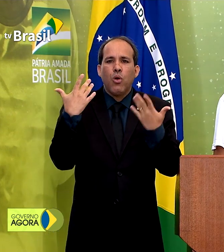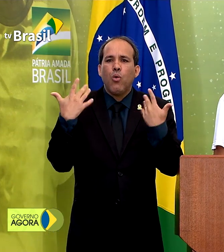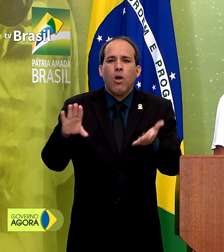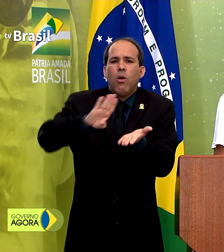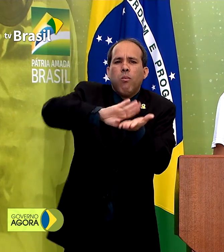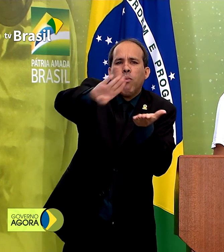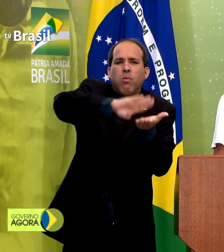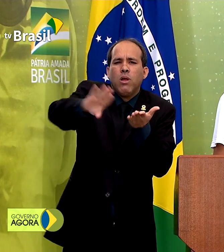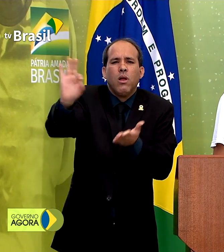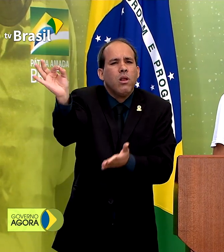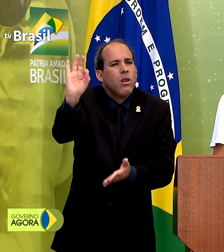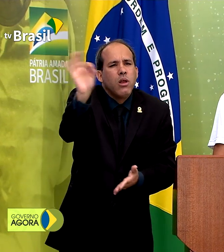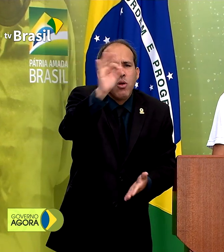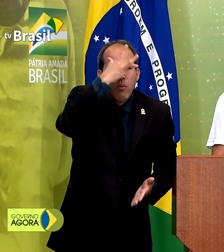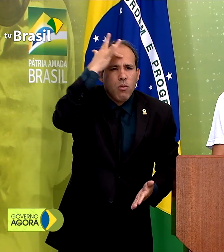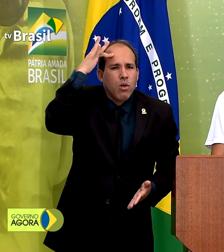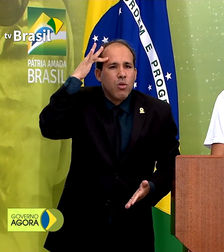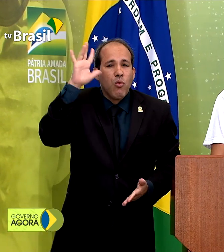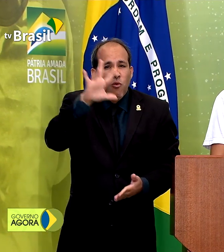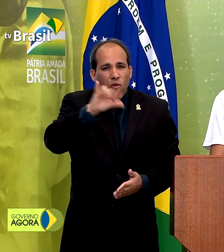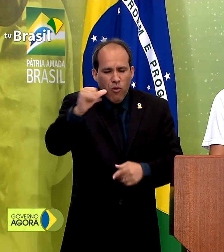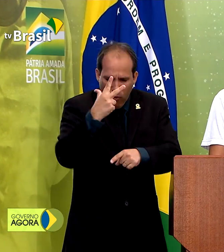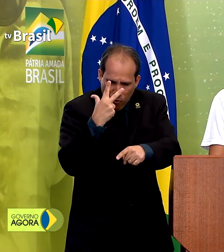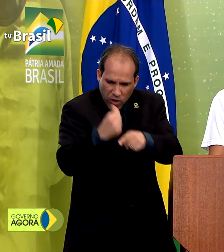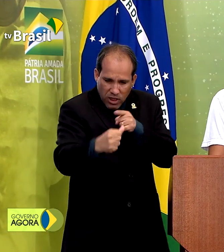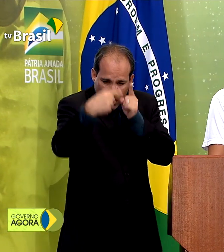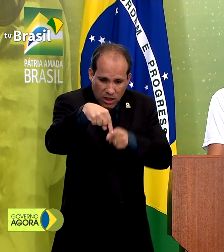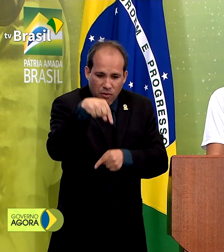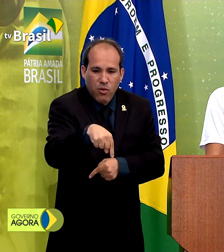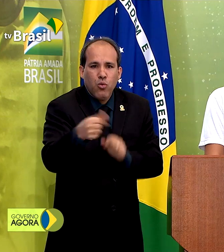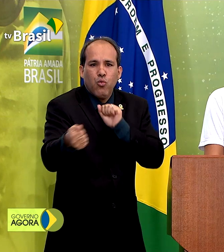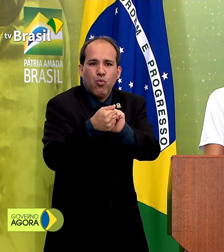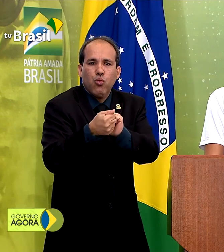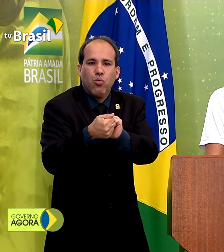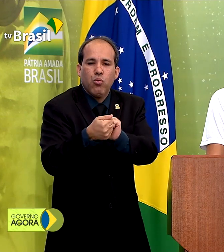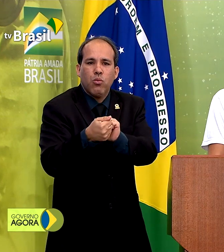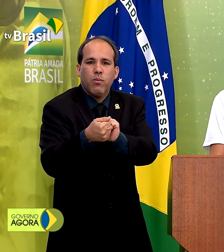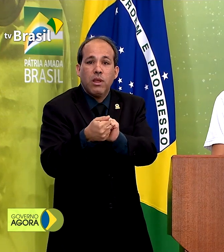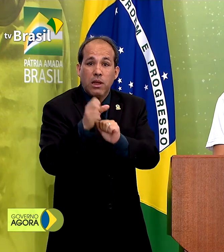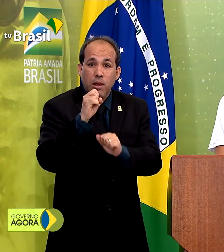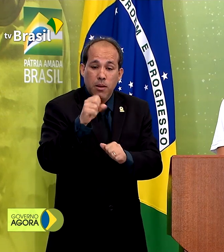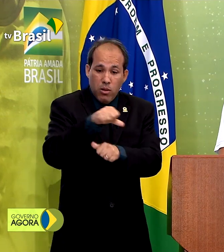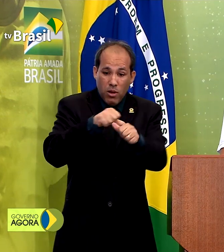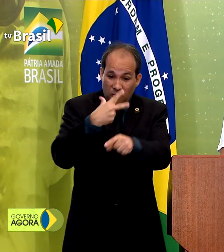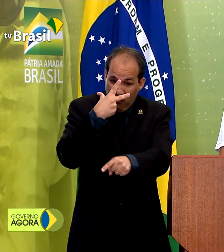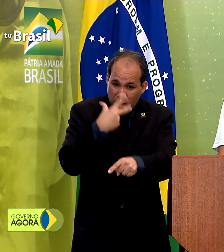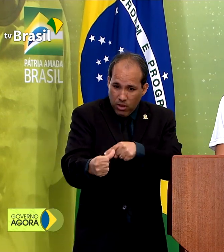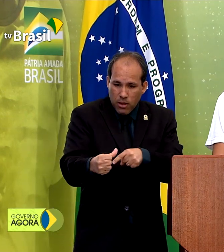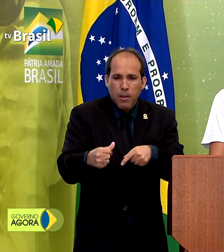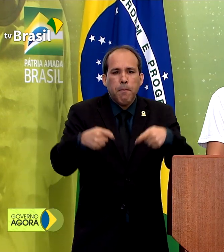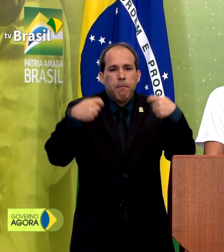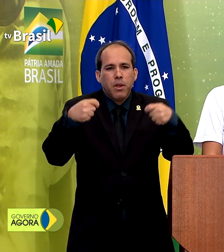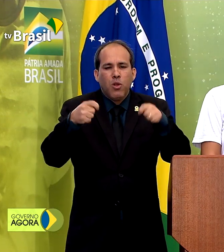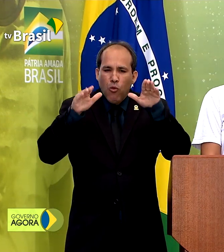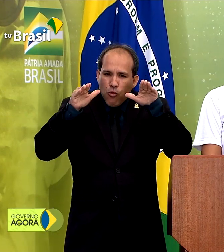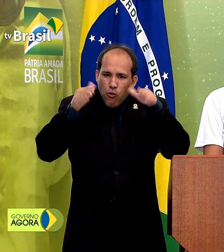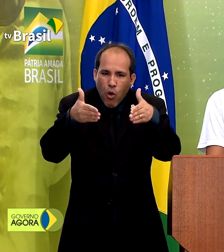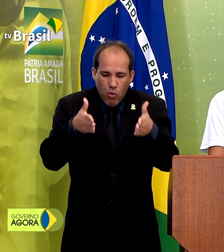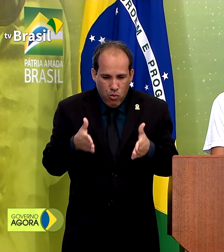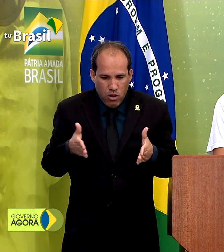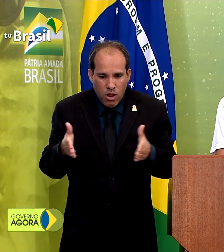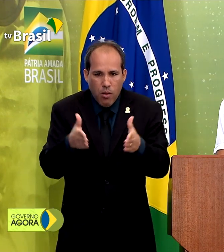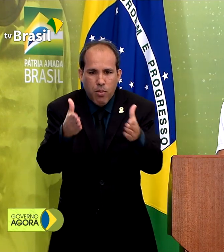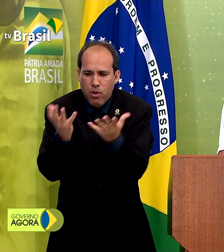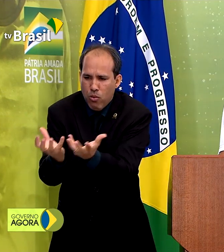trás. Vamos vencer esse desafio juntos. E para vencermos, precisamos permanecer no caminho do